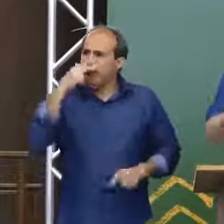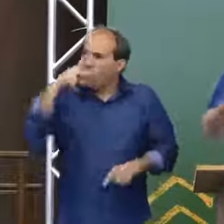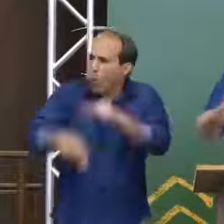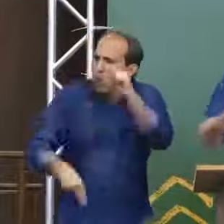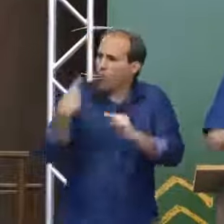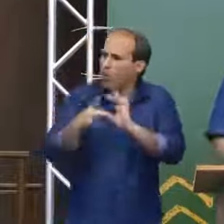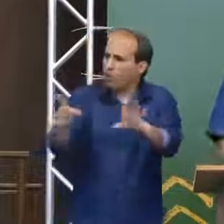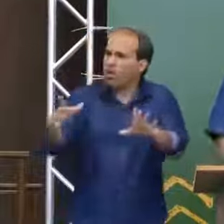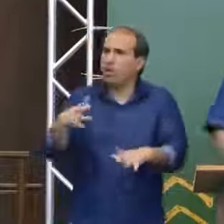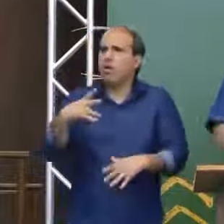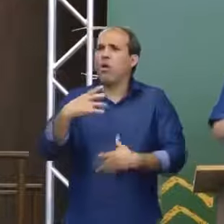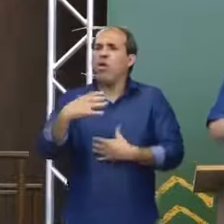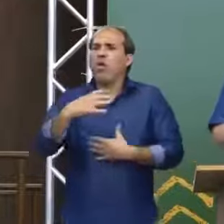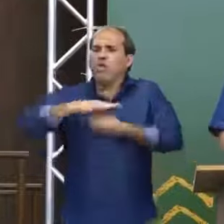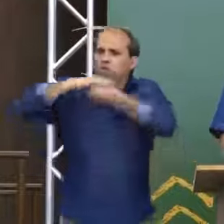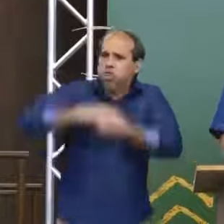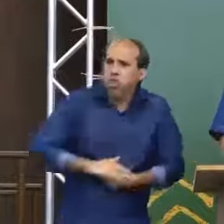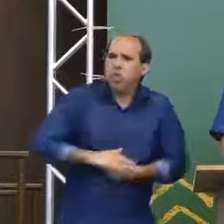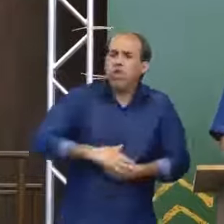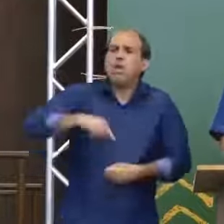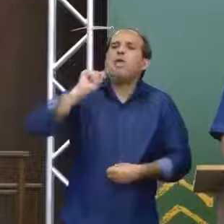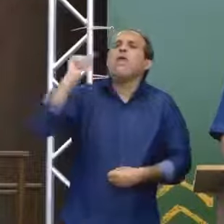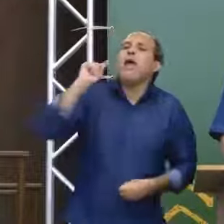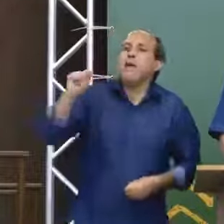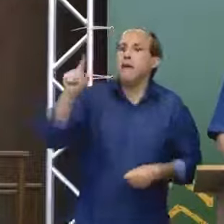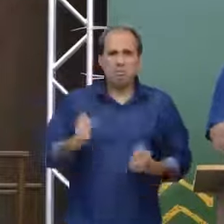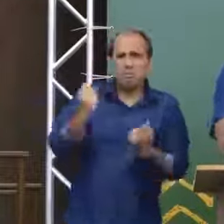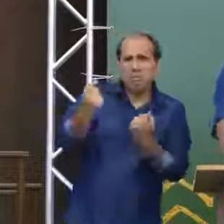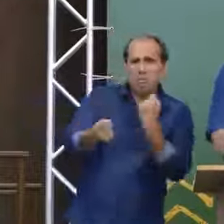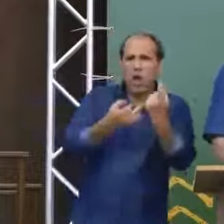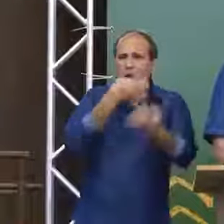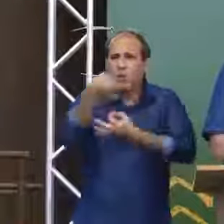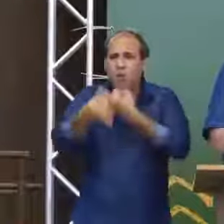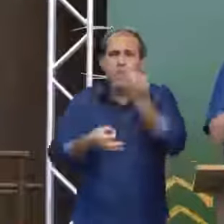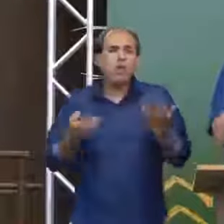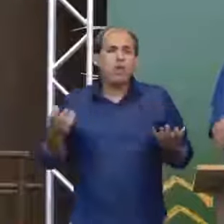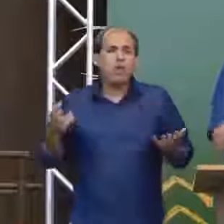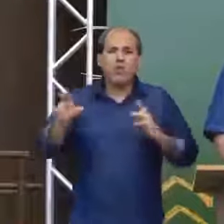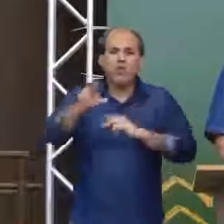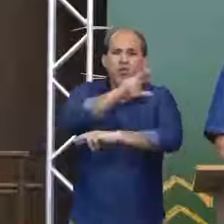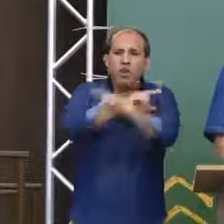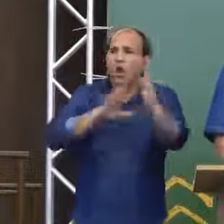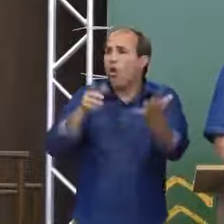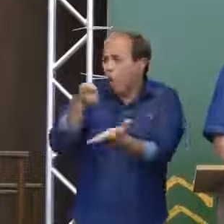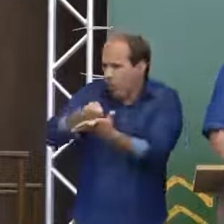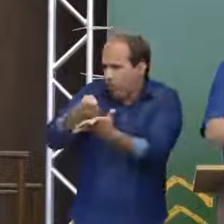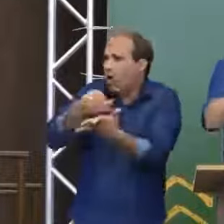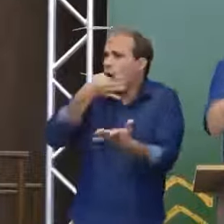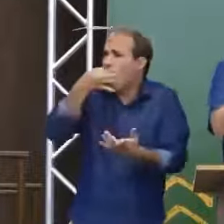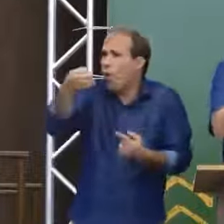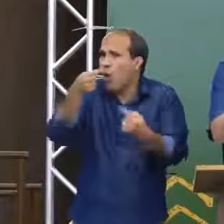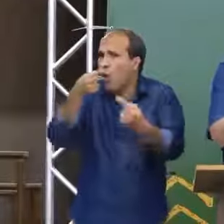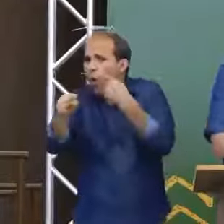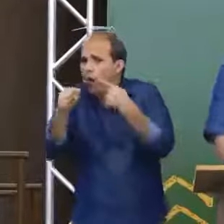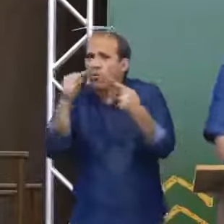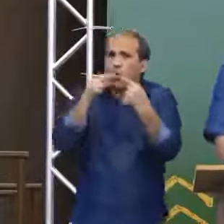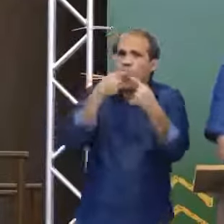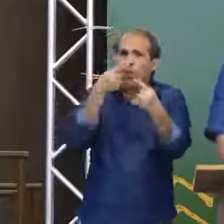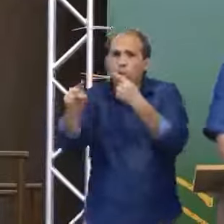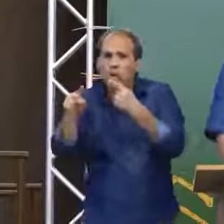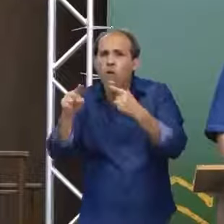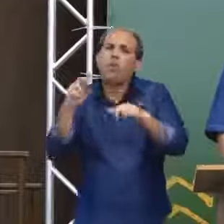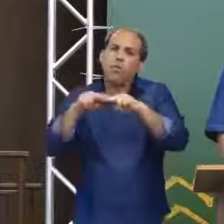E quem está nos oprimindo é uma minoria. Mais do que podemos, devemos criticar, até para melhorar